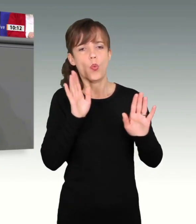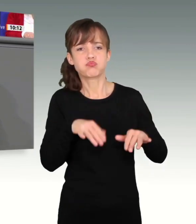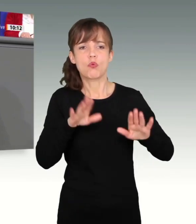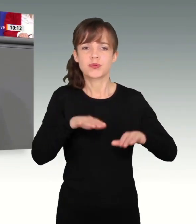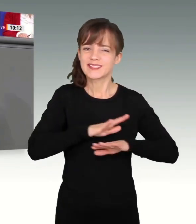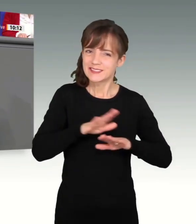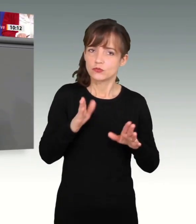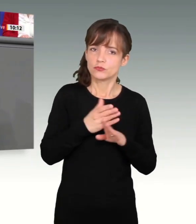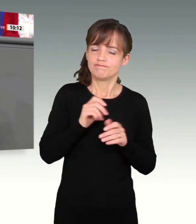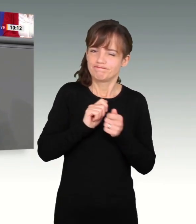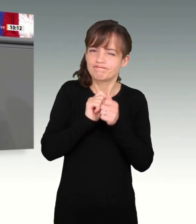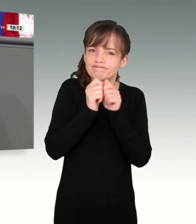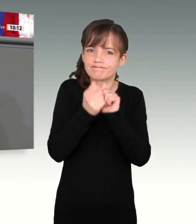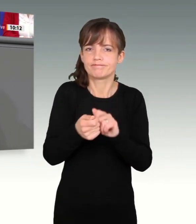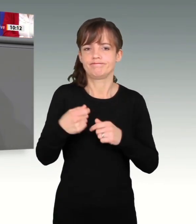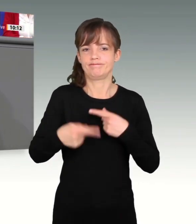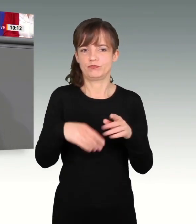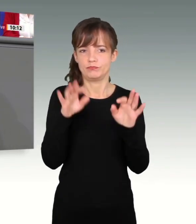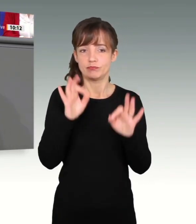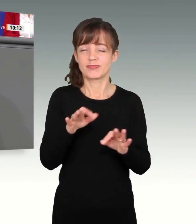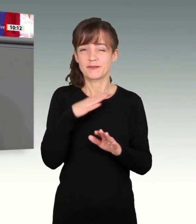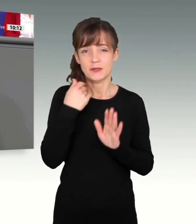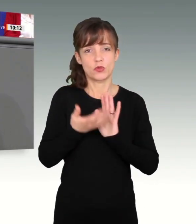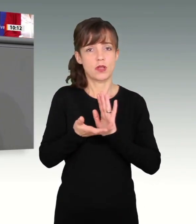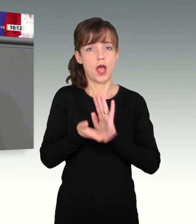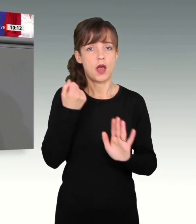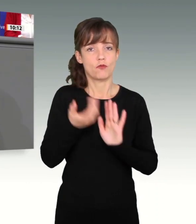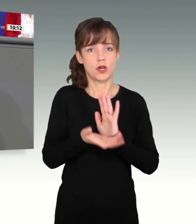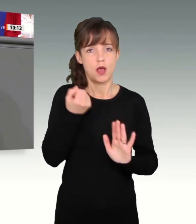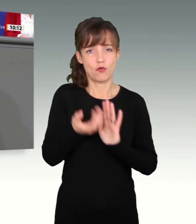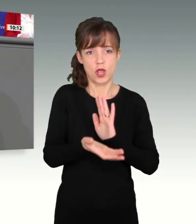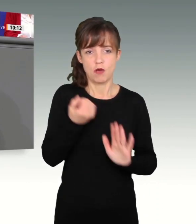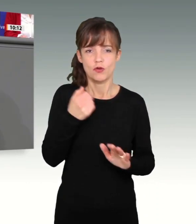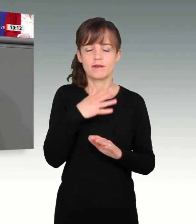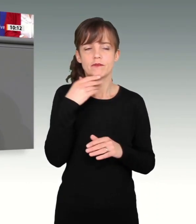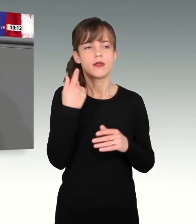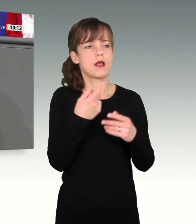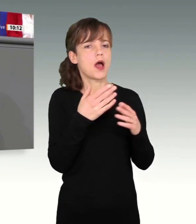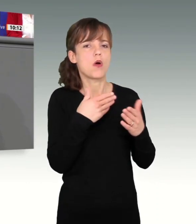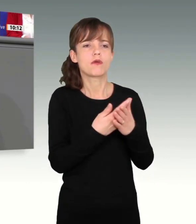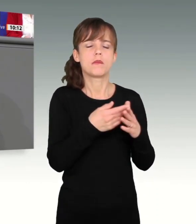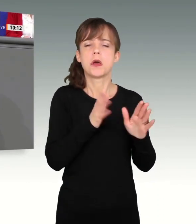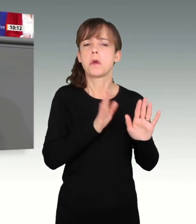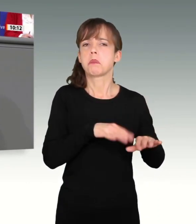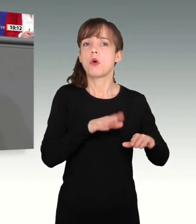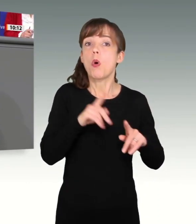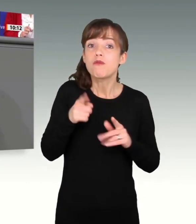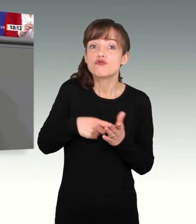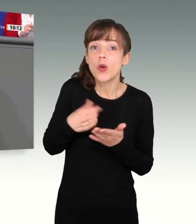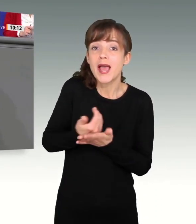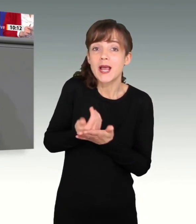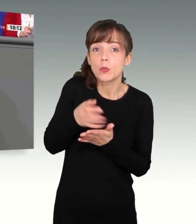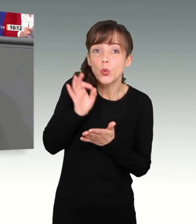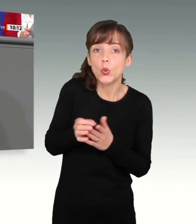Wir haben viel nachzuholen. Viel zu viel ist liegen geblieben in diesen letzten Jahren, trotz guter Steuereinnahmen und immer niedrigerer